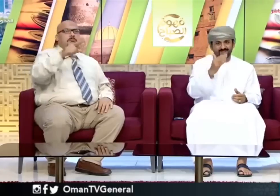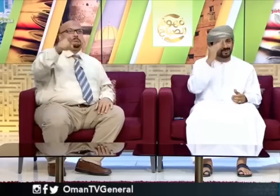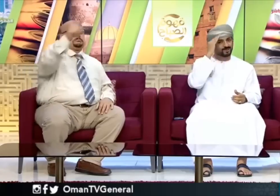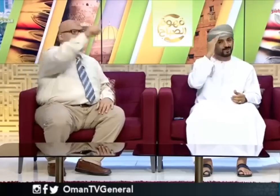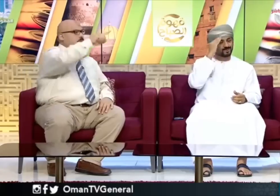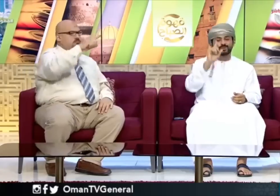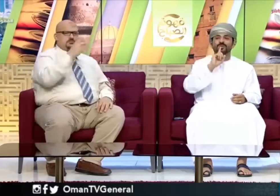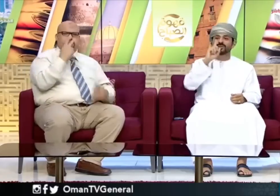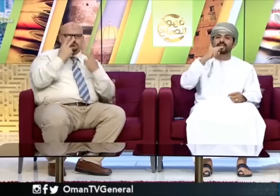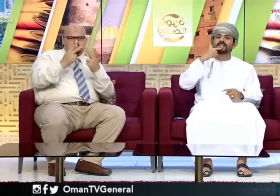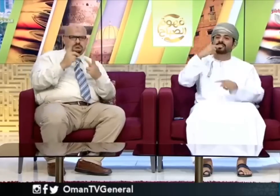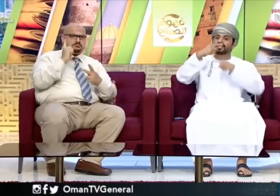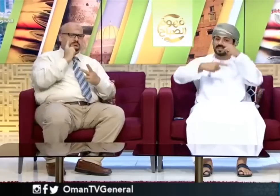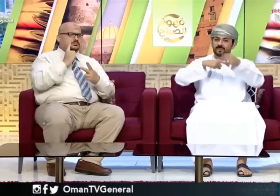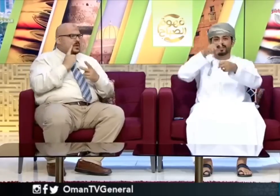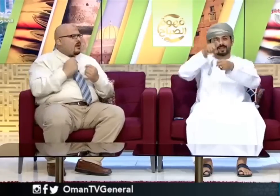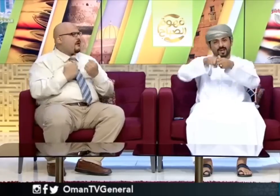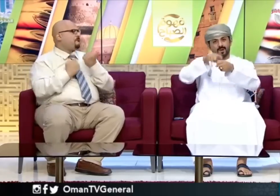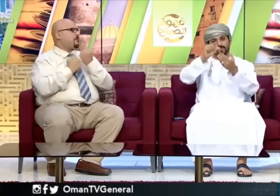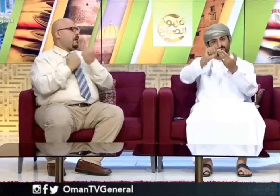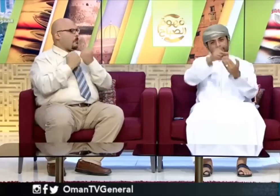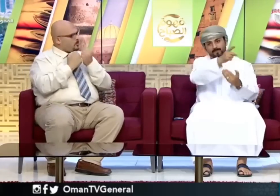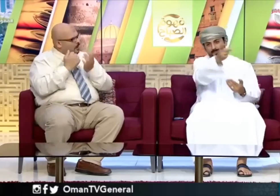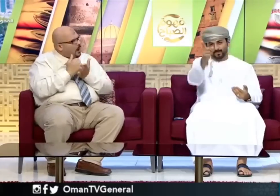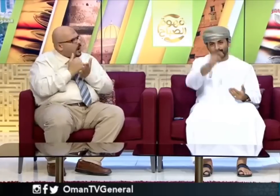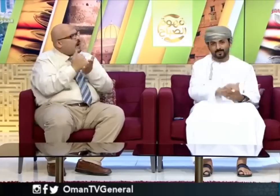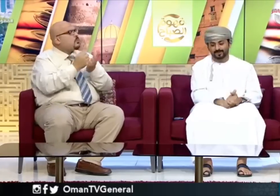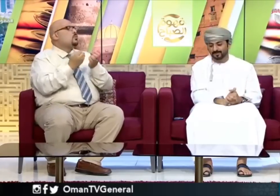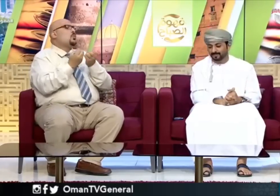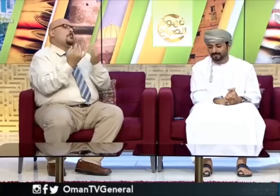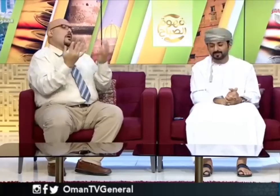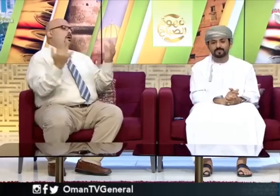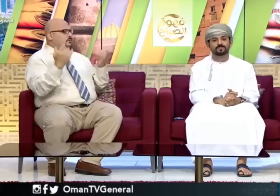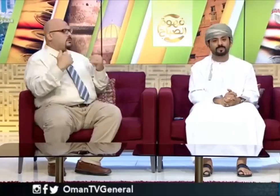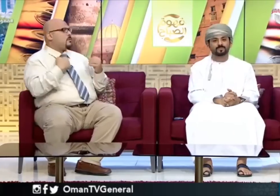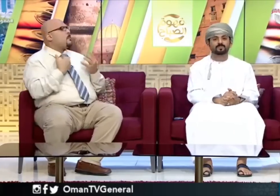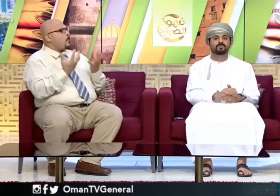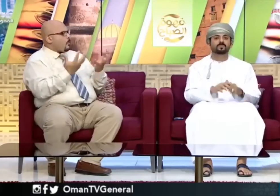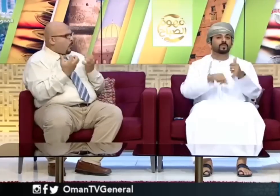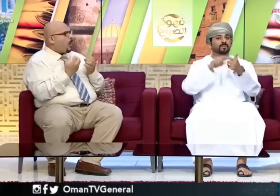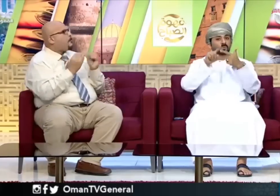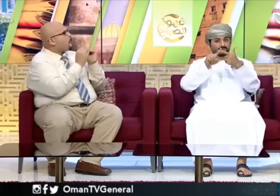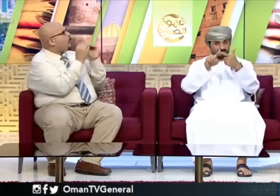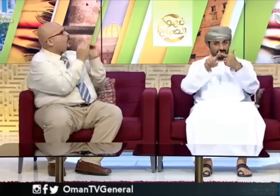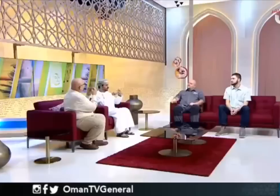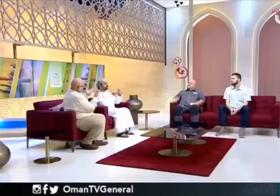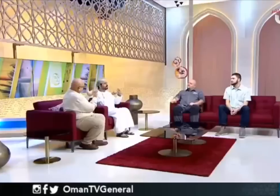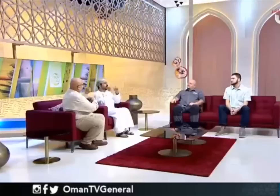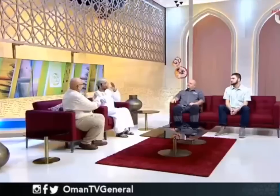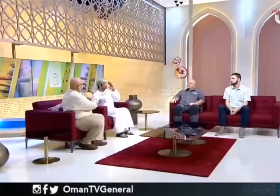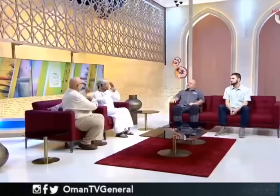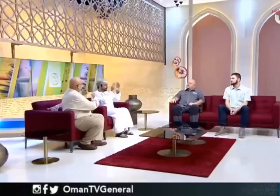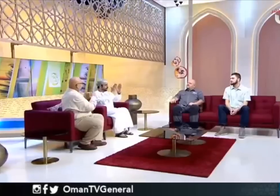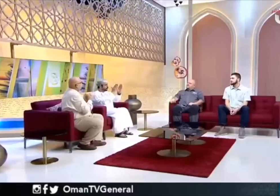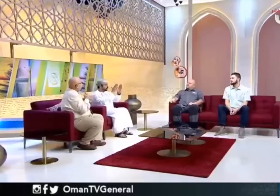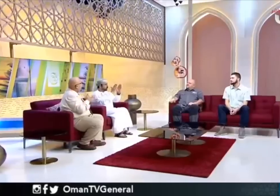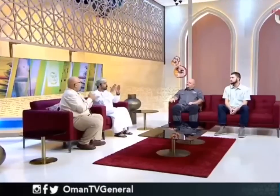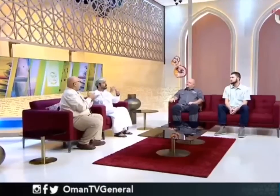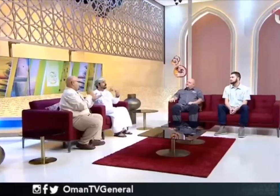محافظة مسندم ونشكر للجميع ونتمنى أن يستمر هذا التعاون بإذن الله تعالى الموضوع الآخر أيضاً نبارك